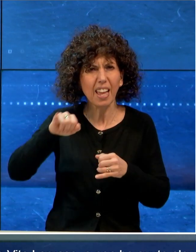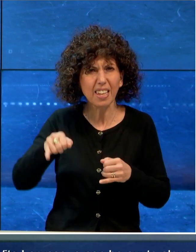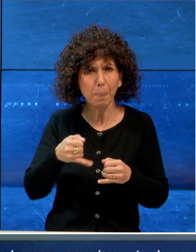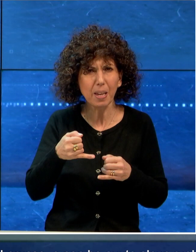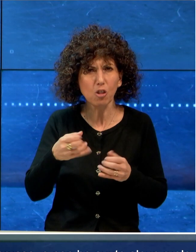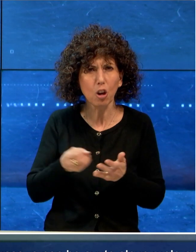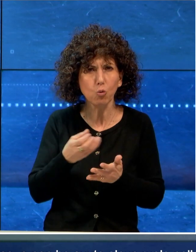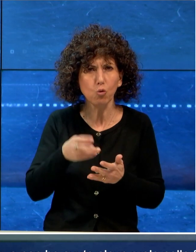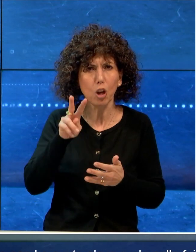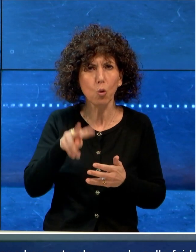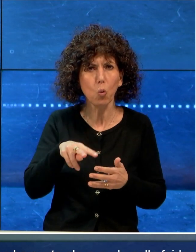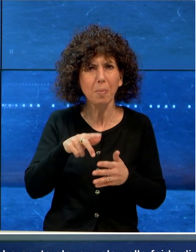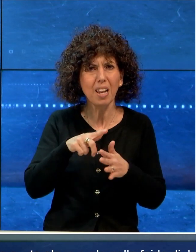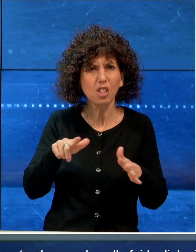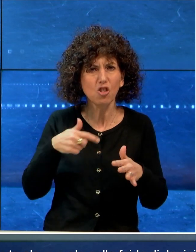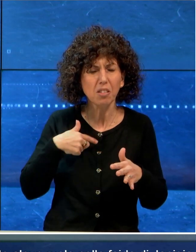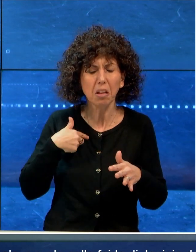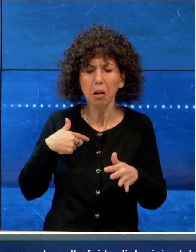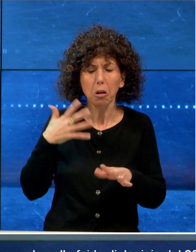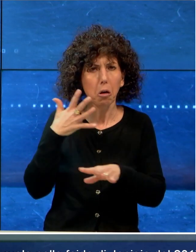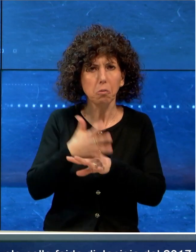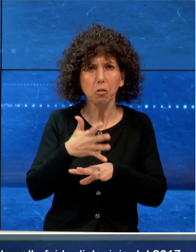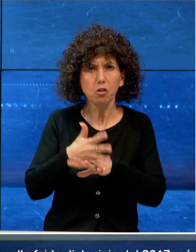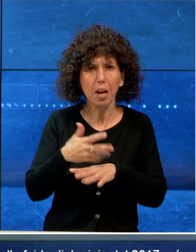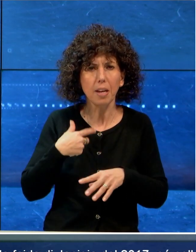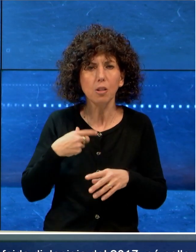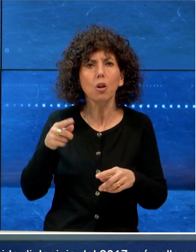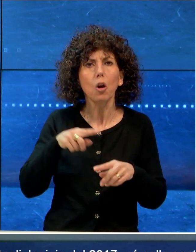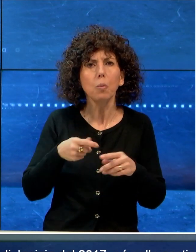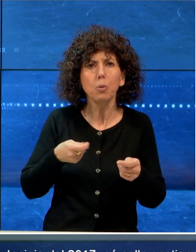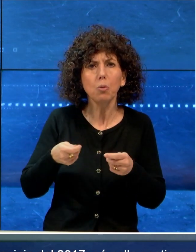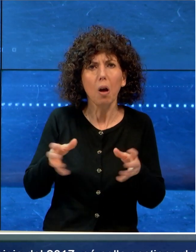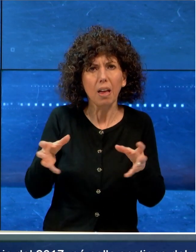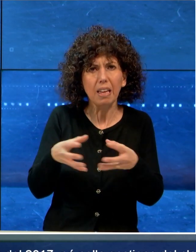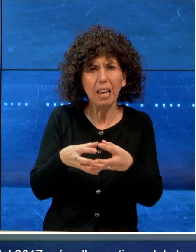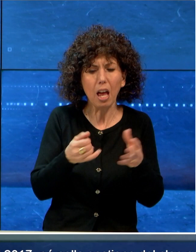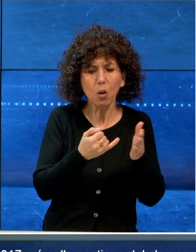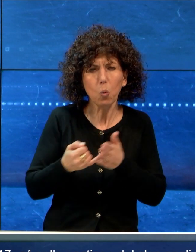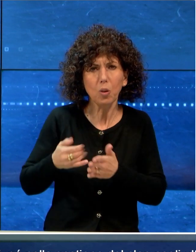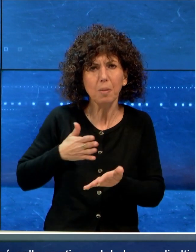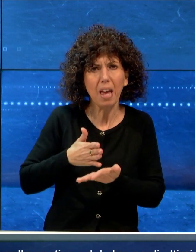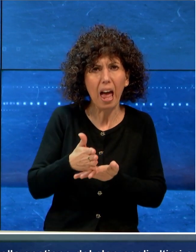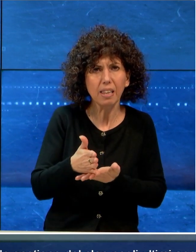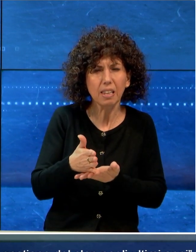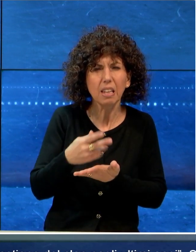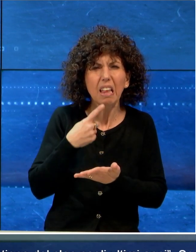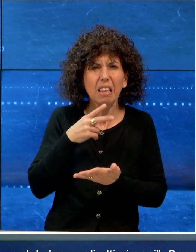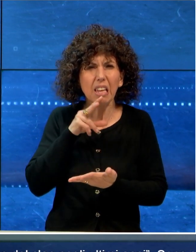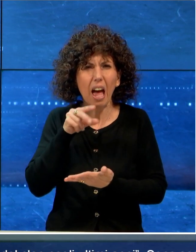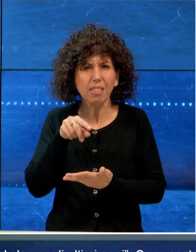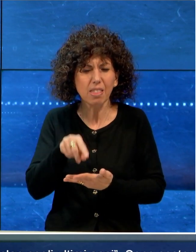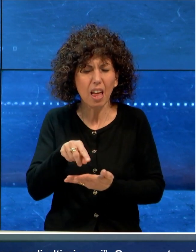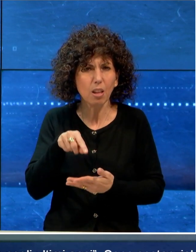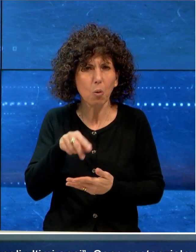2017 né nella gestione del clan negli ultimi anni. Sono